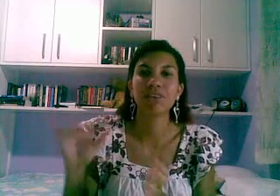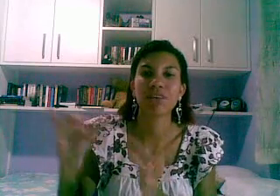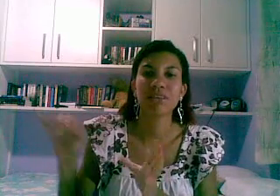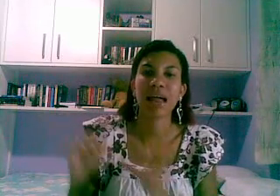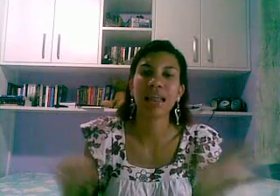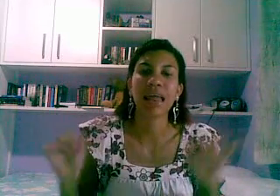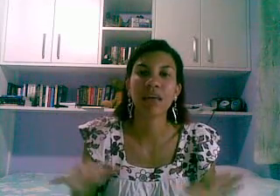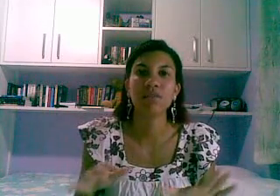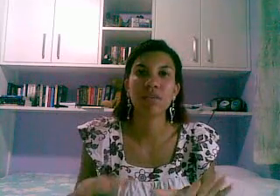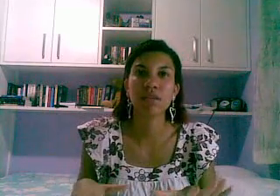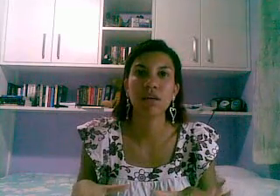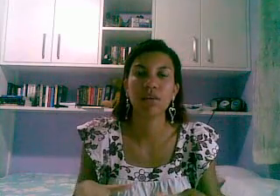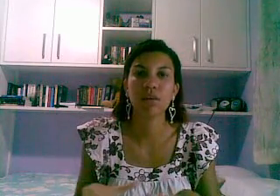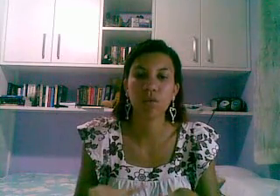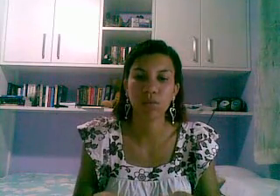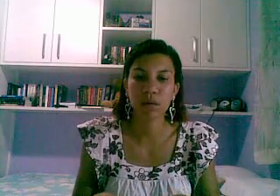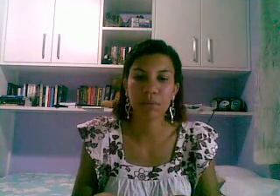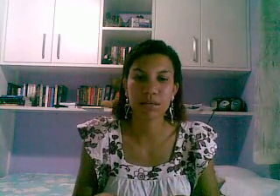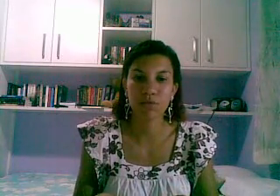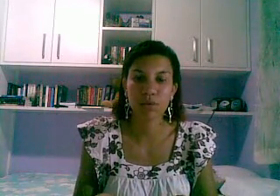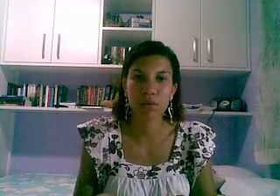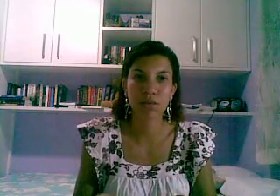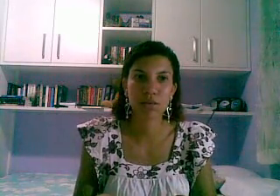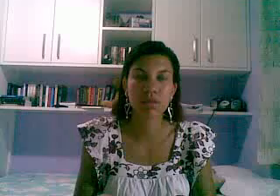pesquisar lá que você encontra mais informações